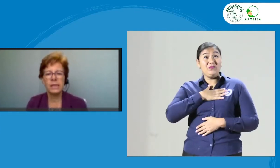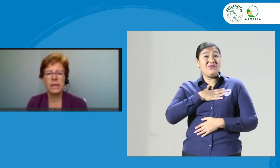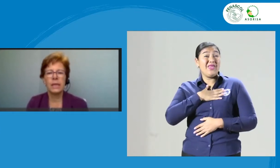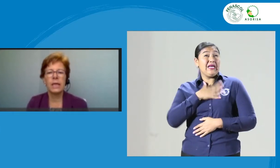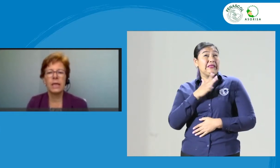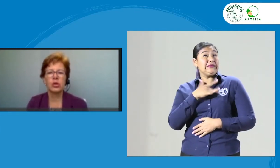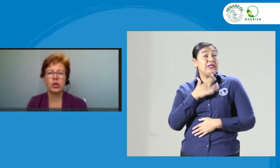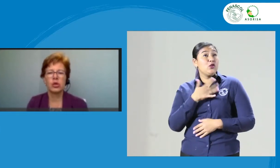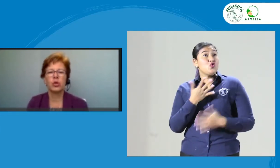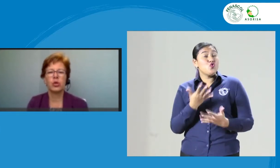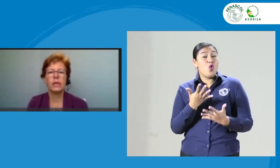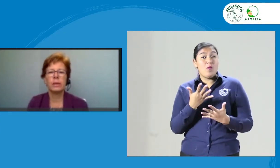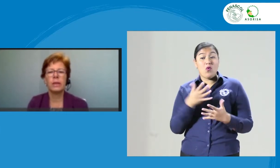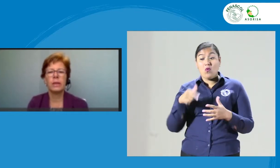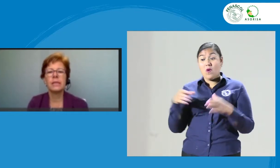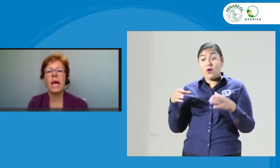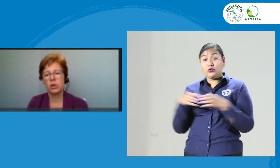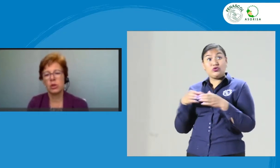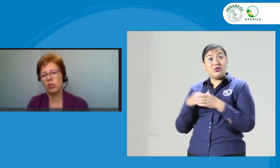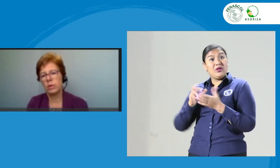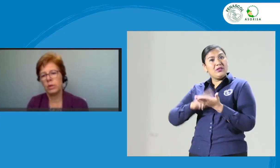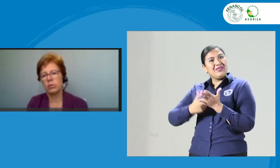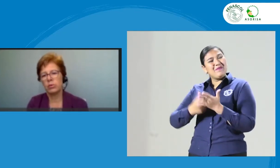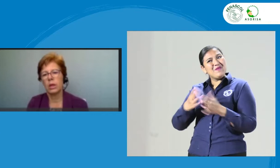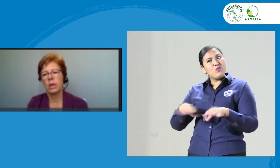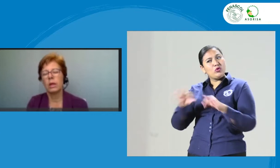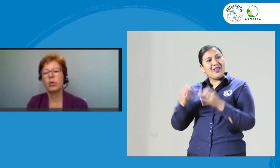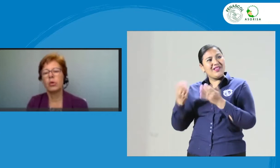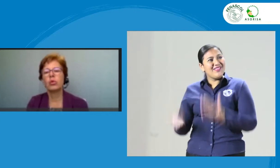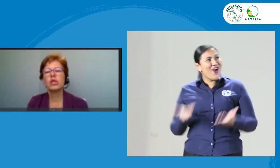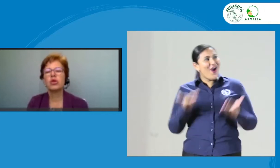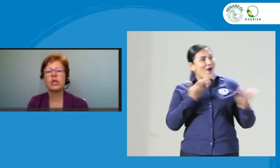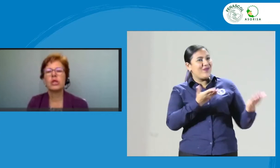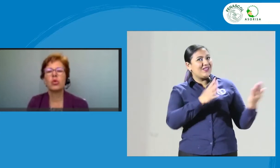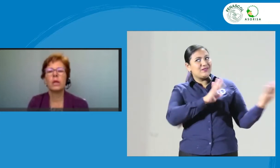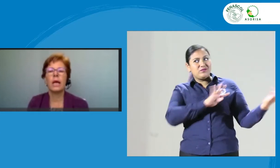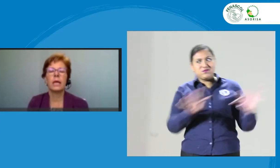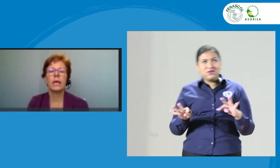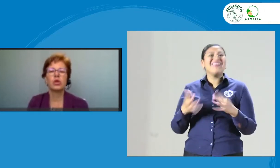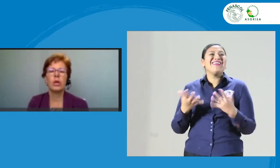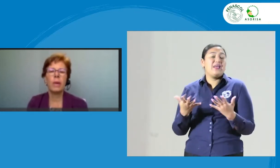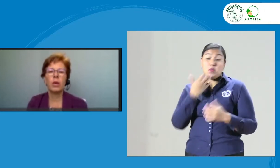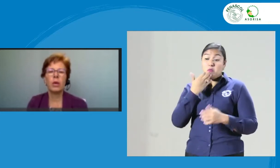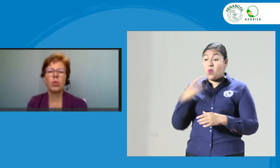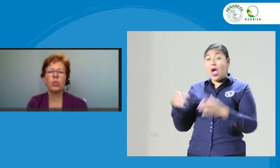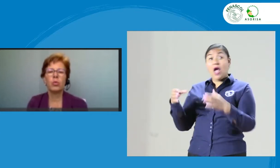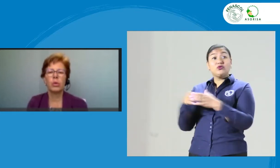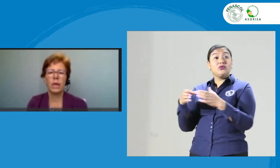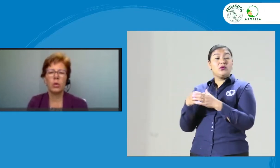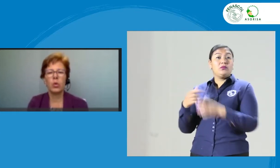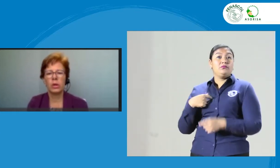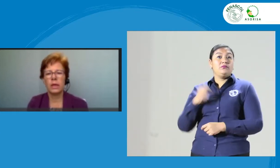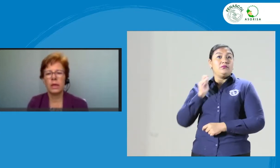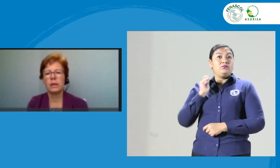ofrecer la asociación de intérpretes a su miembro. Porque una asociación a la que yo le pago una cuota